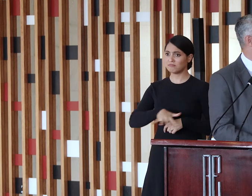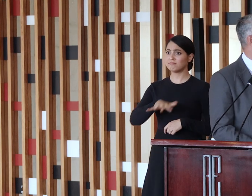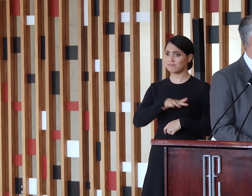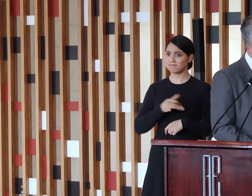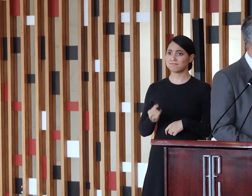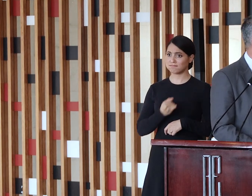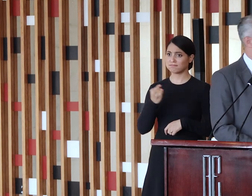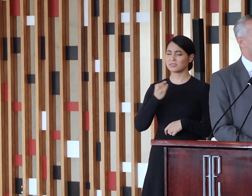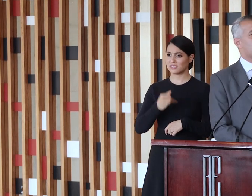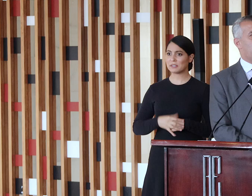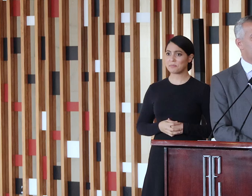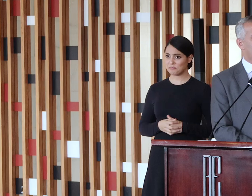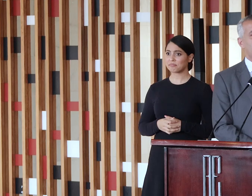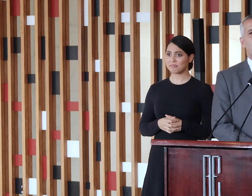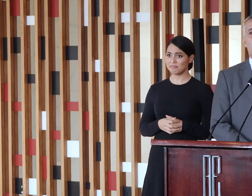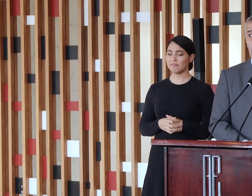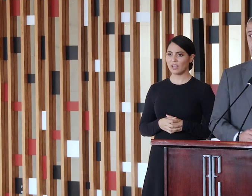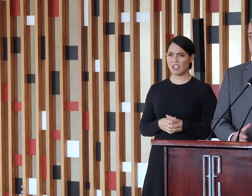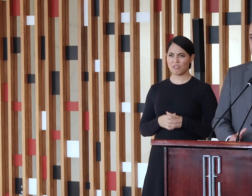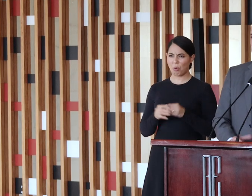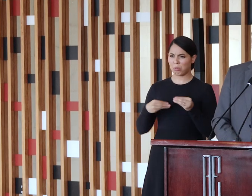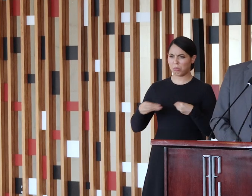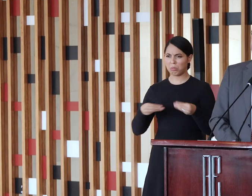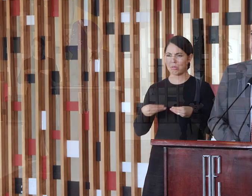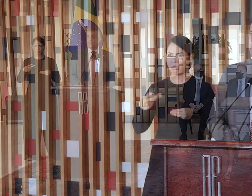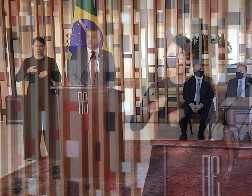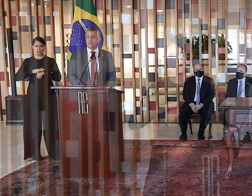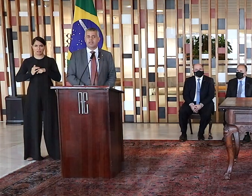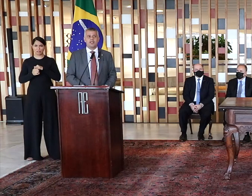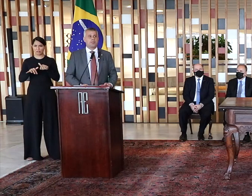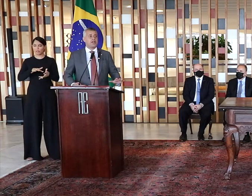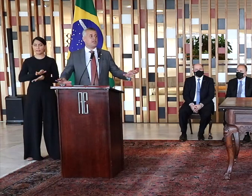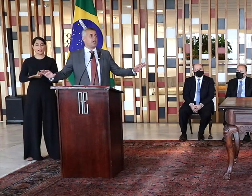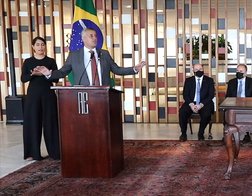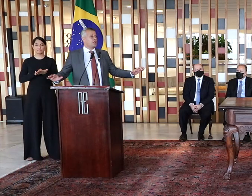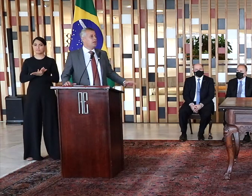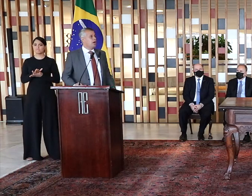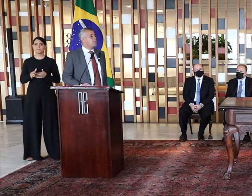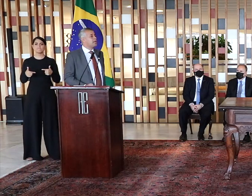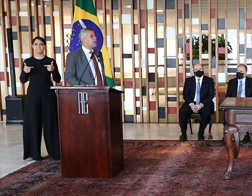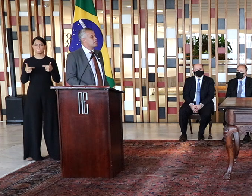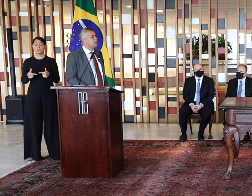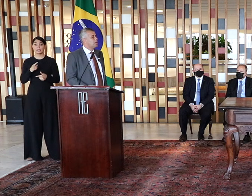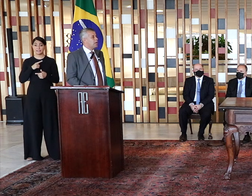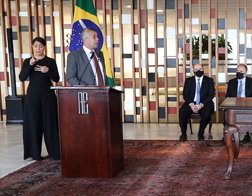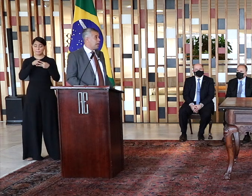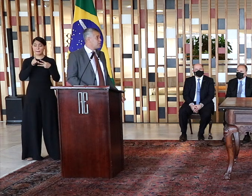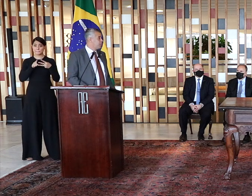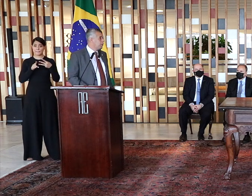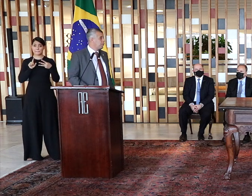frouxou nessa pandemia, continua trabalhando, correndo risco, eu sempre digo que tem três pestes que assolam a humanidade,